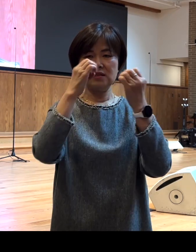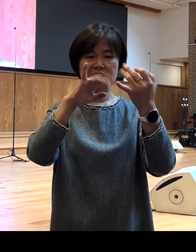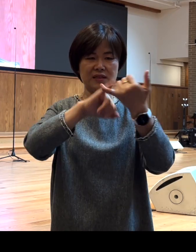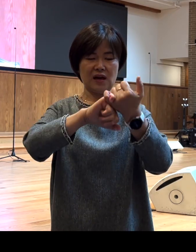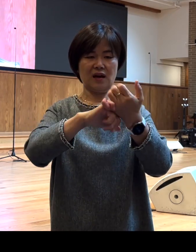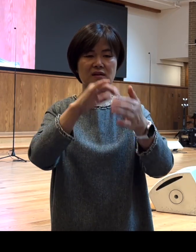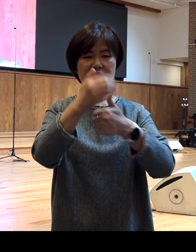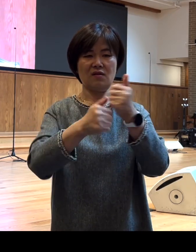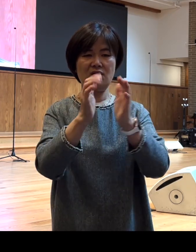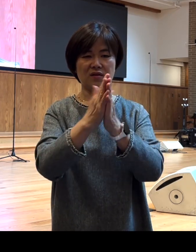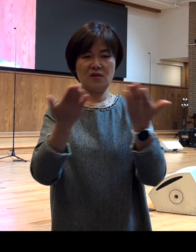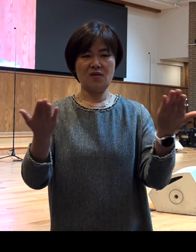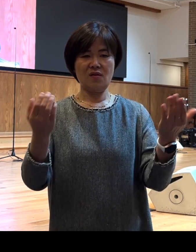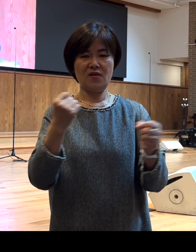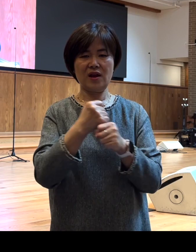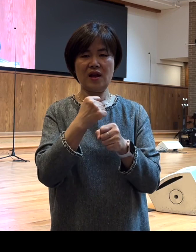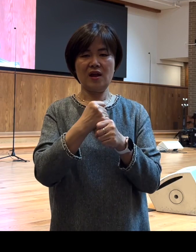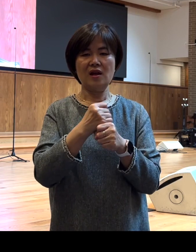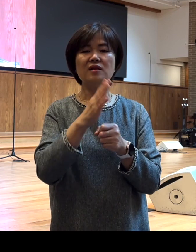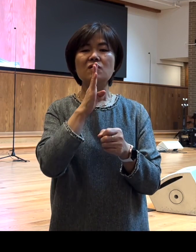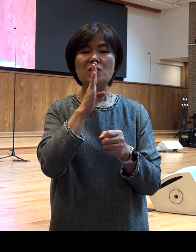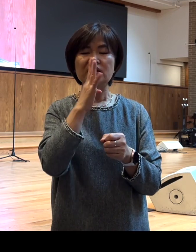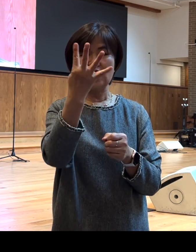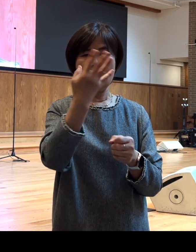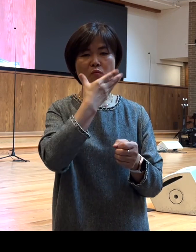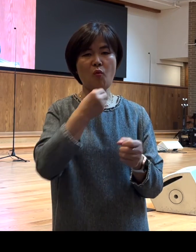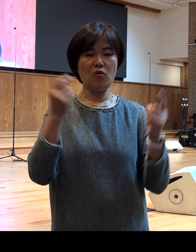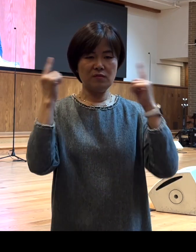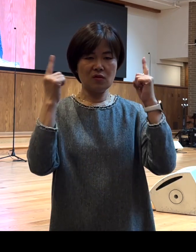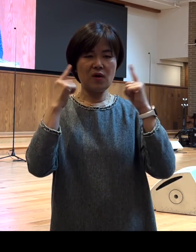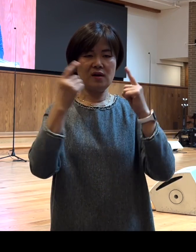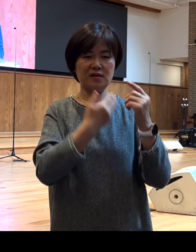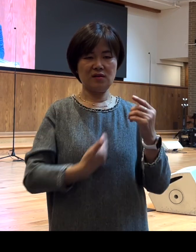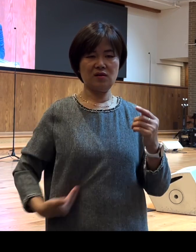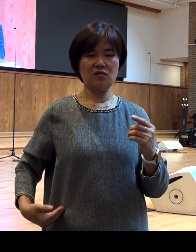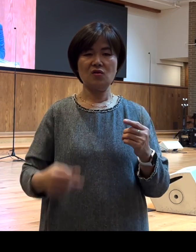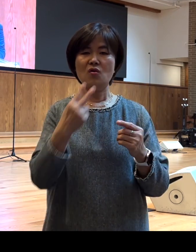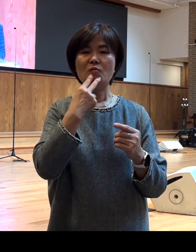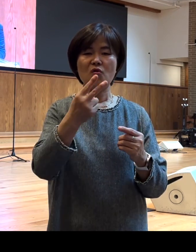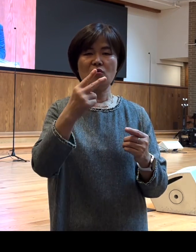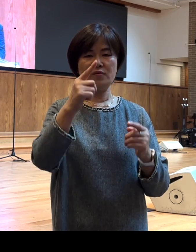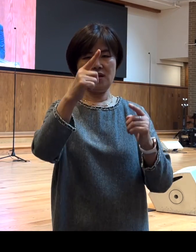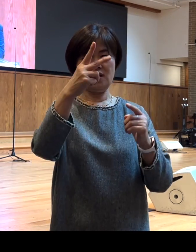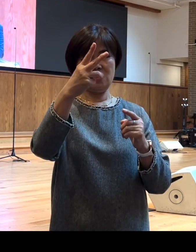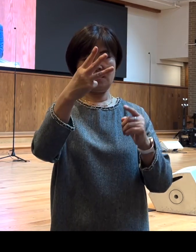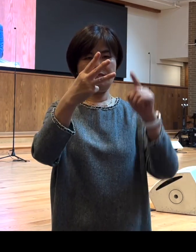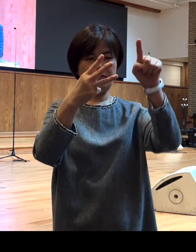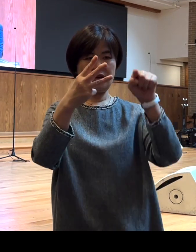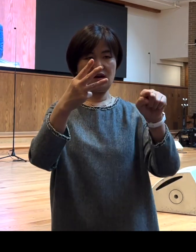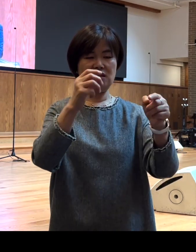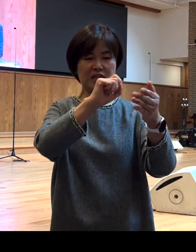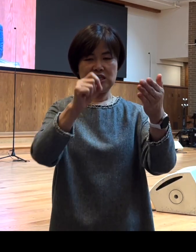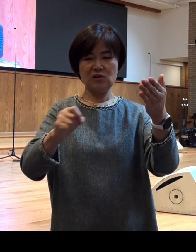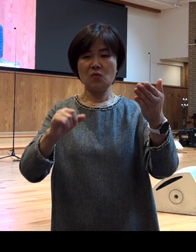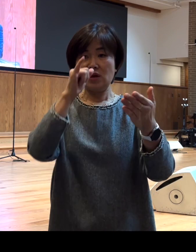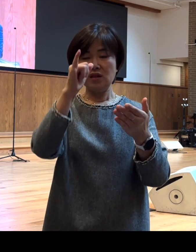공관보금서와 사도행전 또 요한보금의 일부 1, 2, 3장까지 기록한 그런 사본인데요